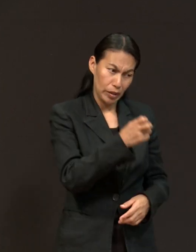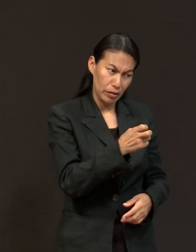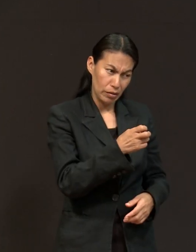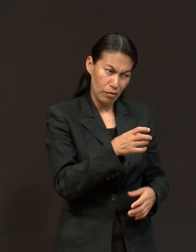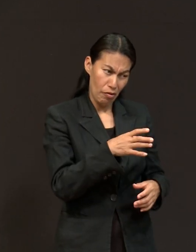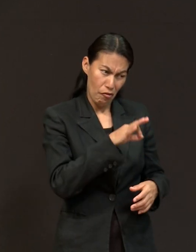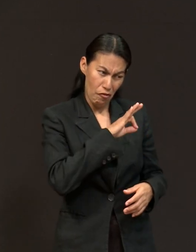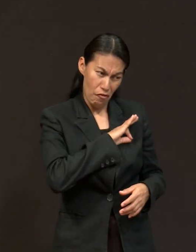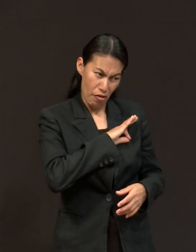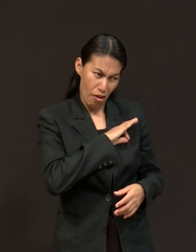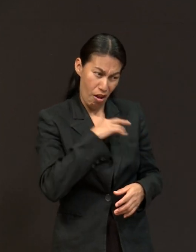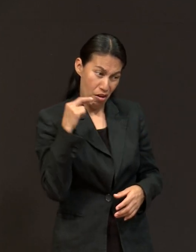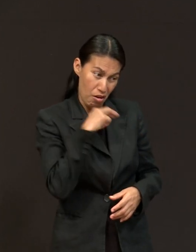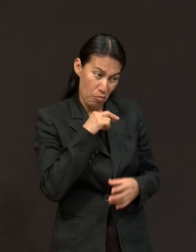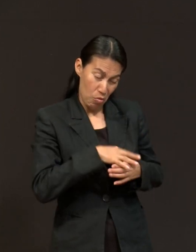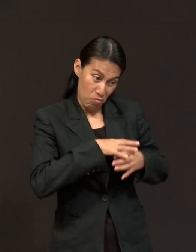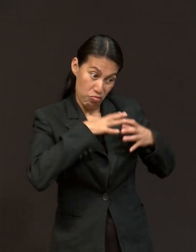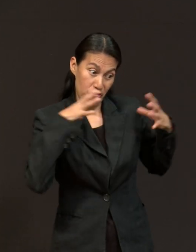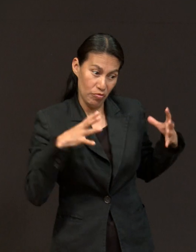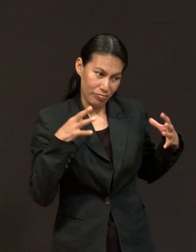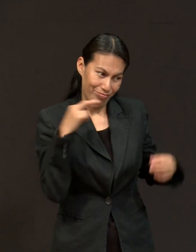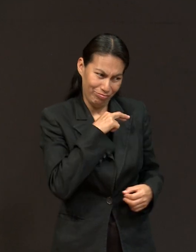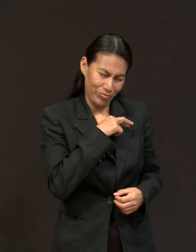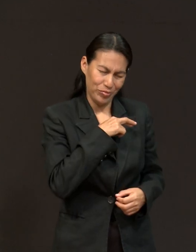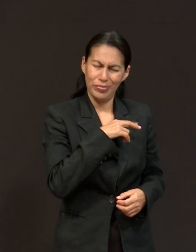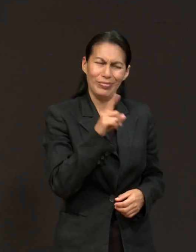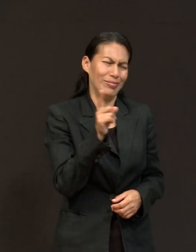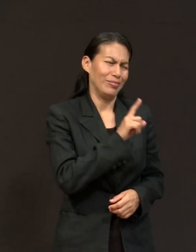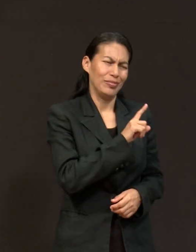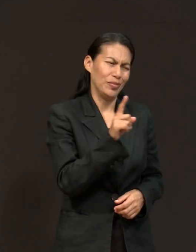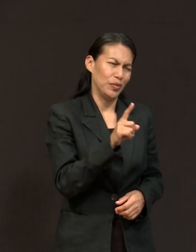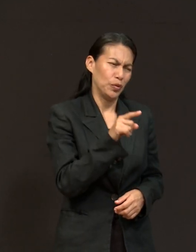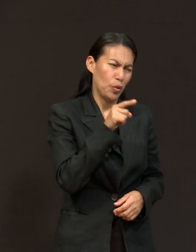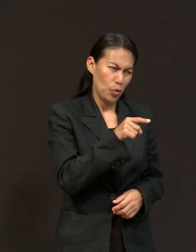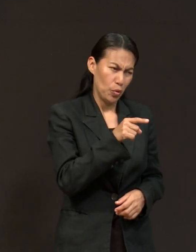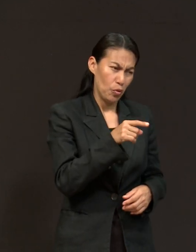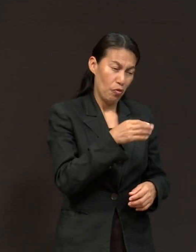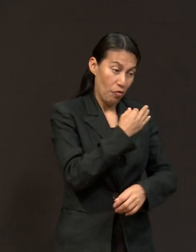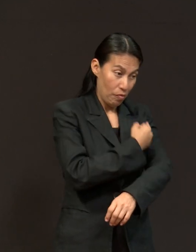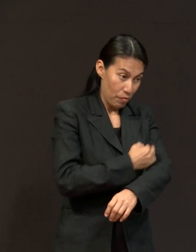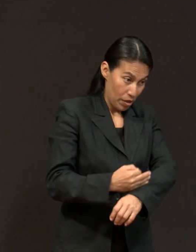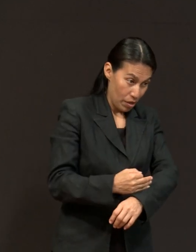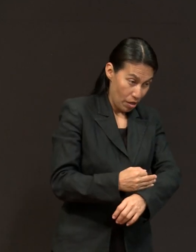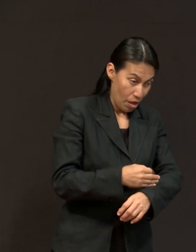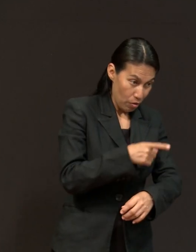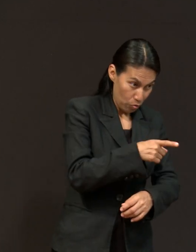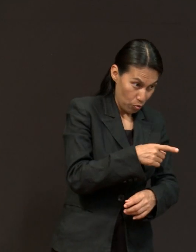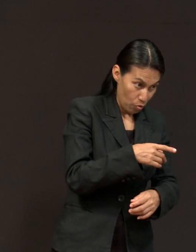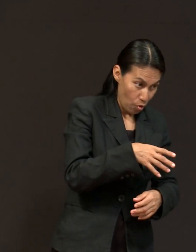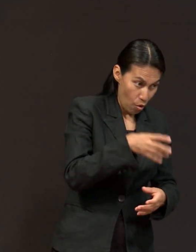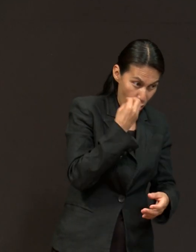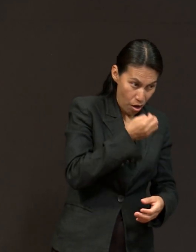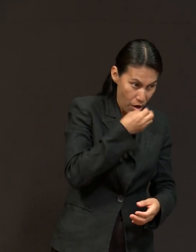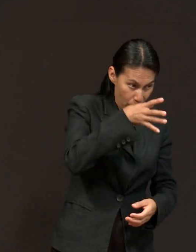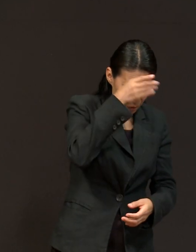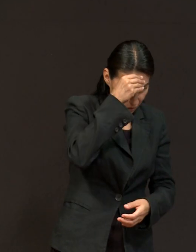se desarrolló de la noche a la mañana. Tú aprendiste a orar en tu hogar. Así es. Y allí, en ese